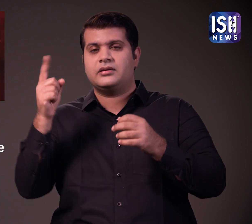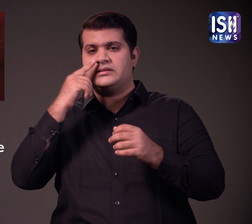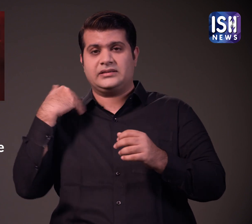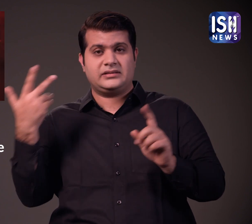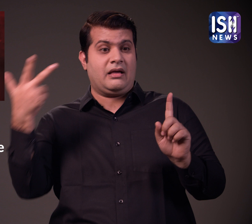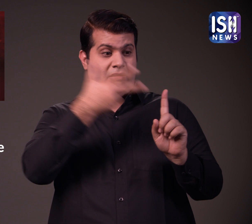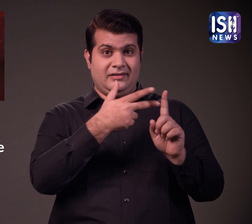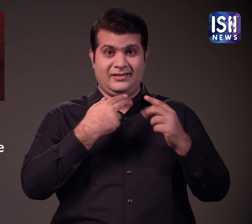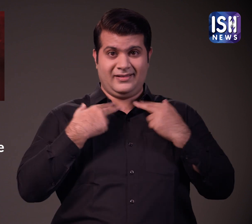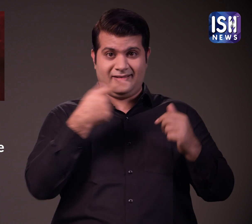नहीं करने के लिए कहा है